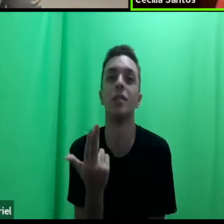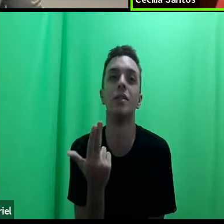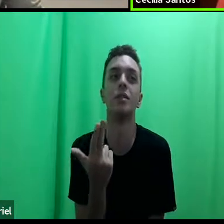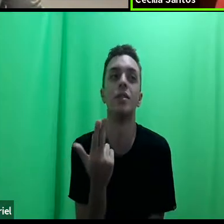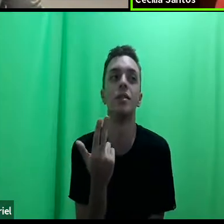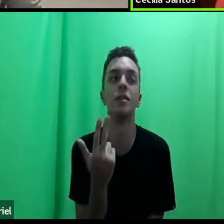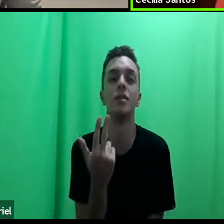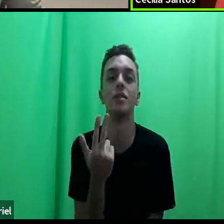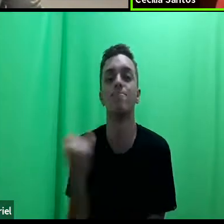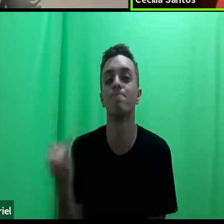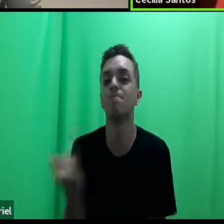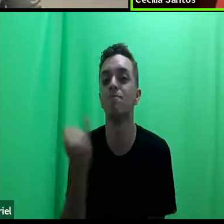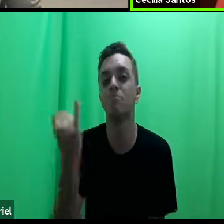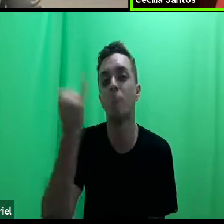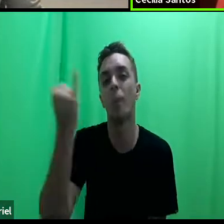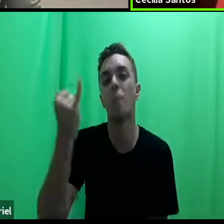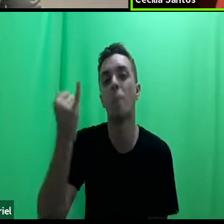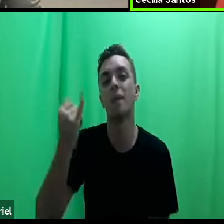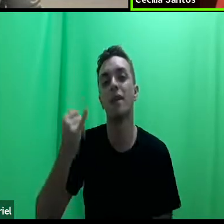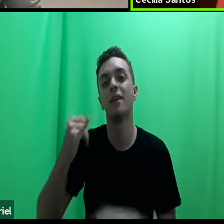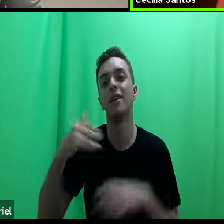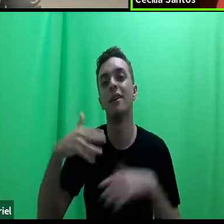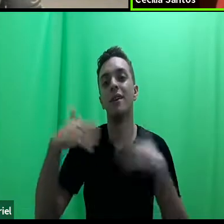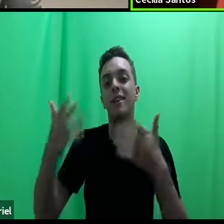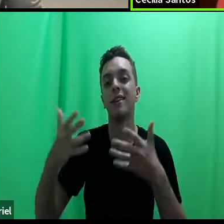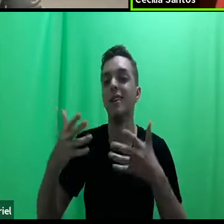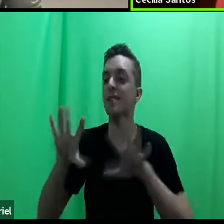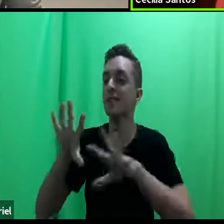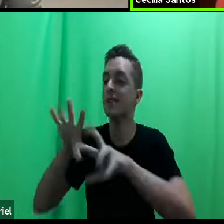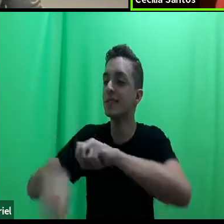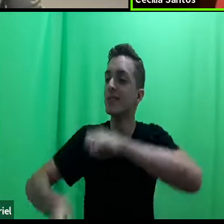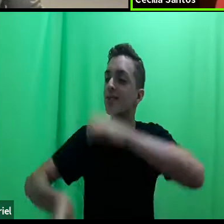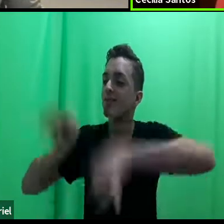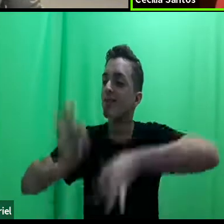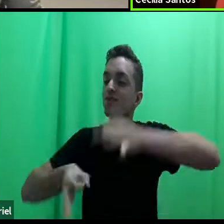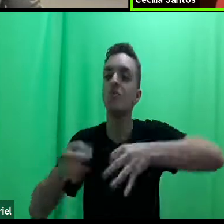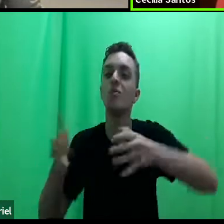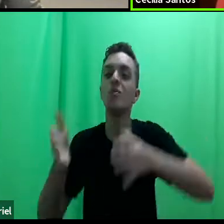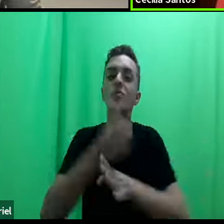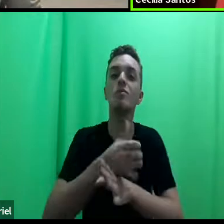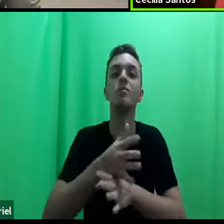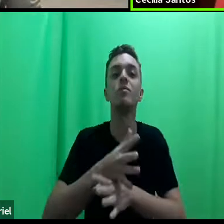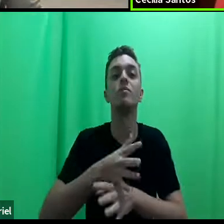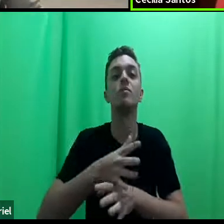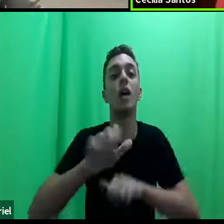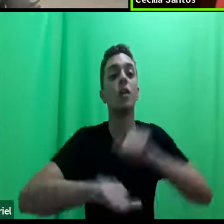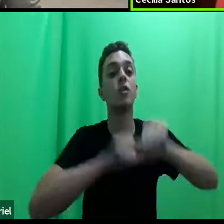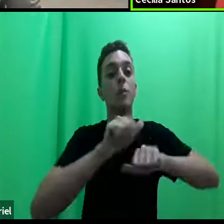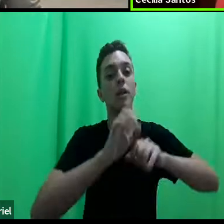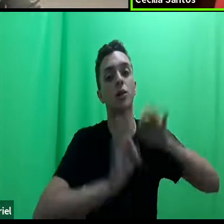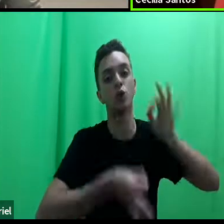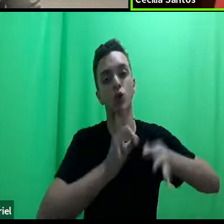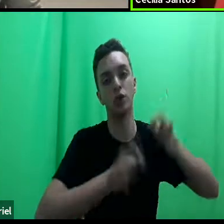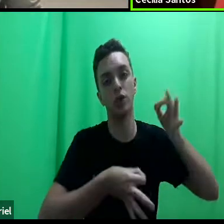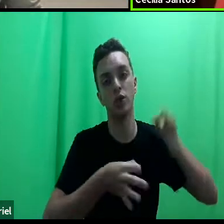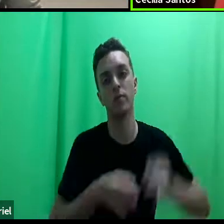importante, tanto do ponto de vista da formação jurídica como da transformação e